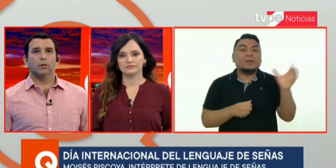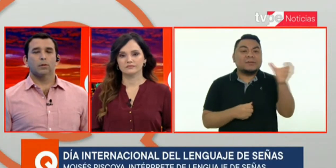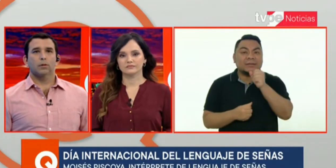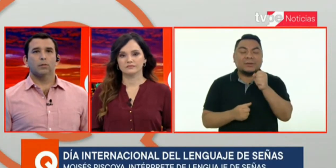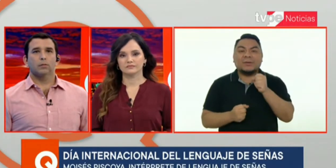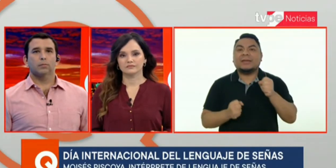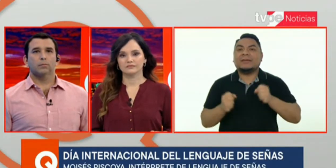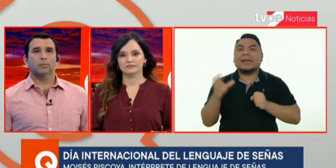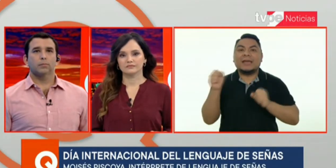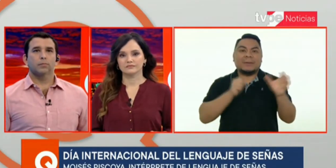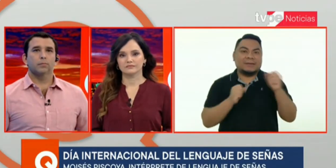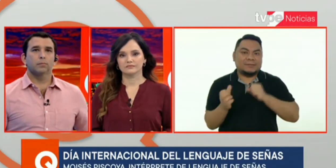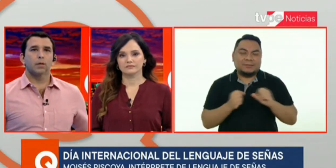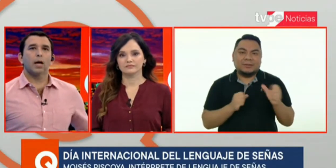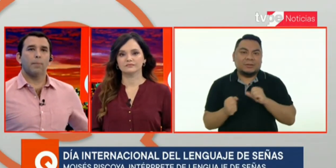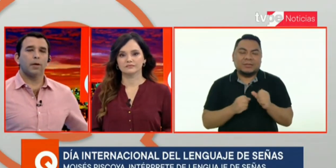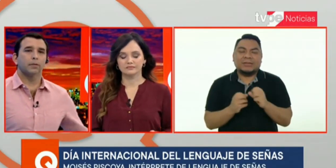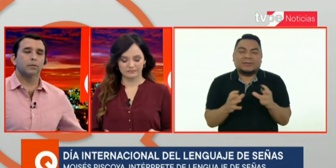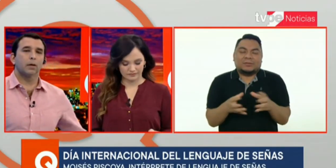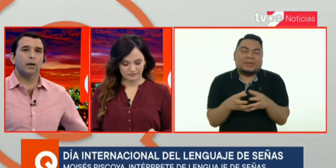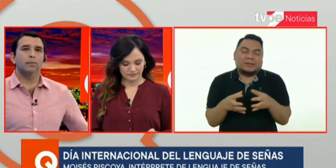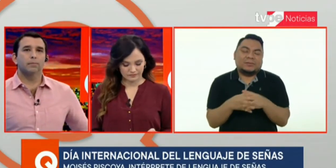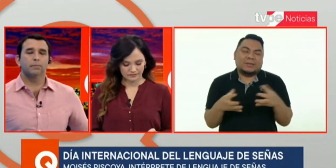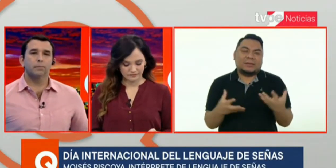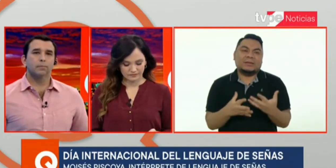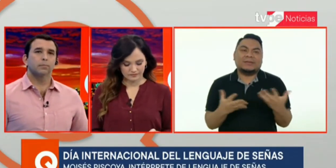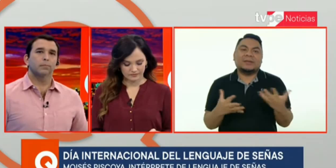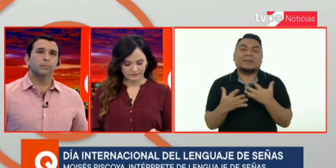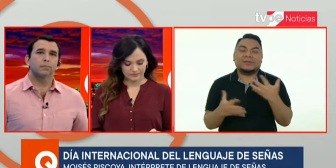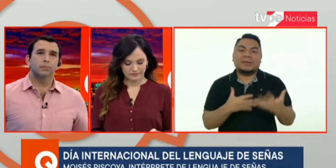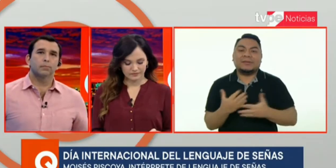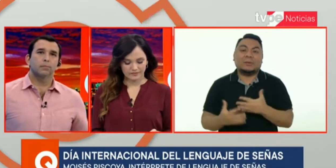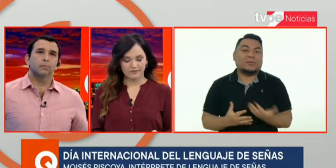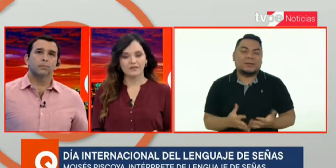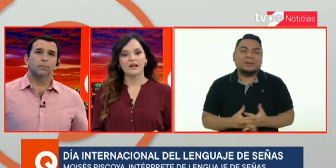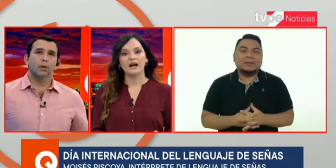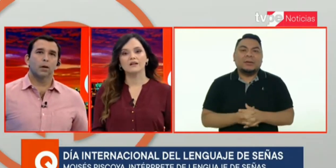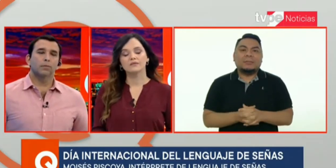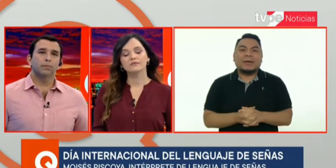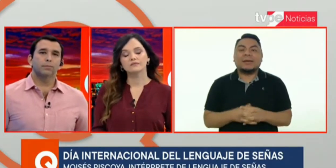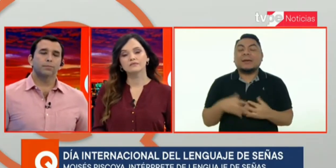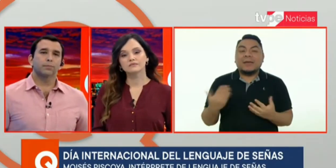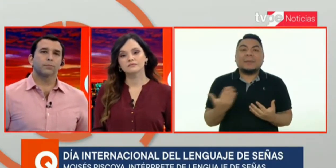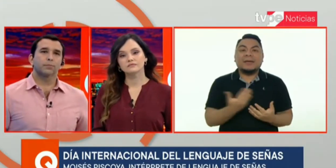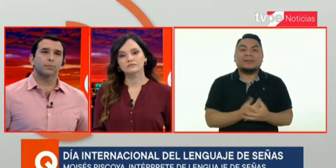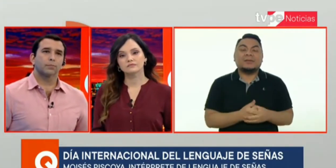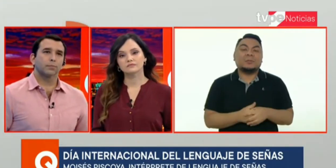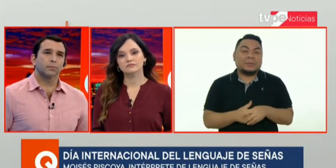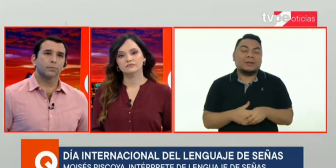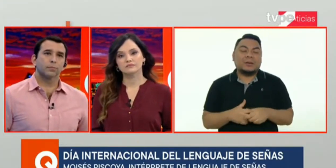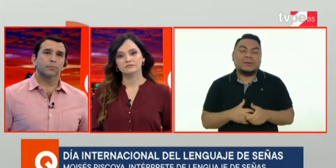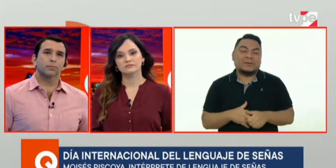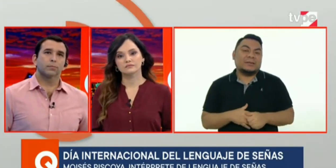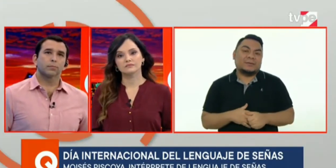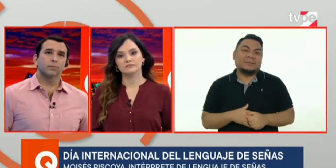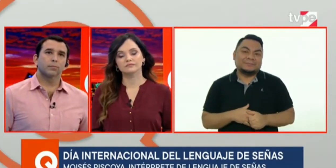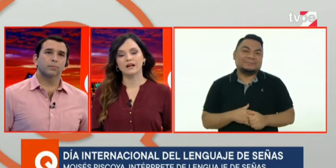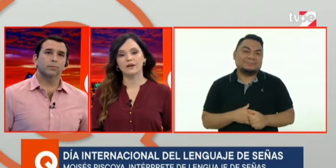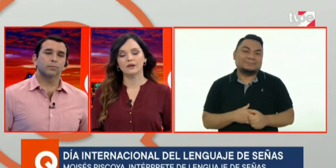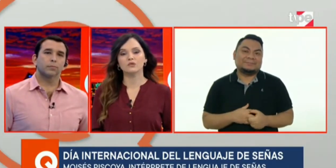extracto de cada país. De cada país. Y es la seña internacional que se usa. Claro. Más, cada país tiene su propia lengua de señas. Hablemos